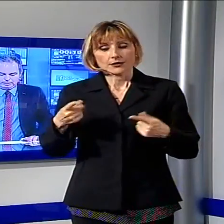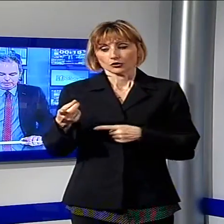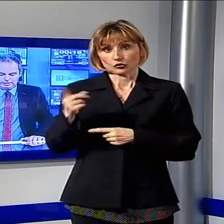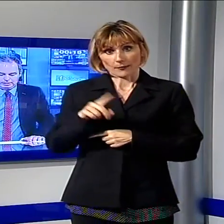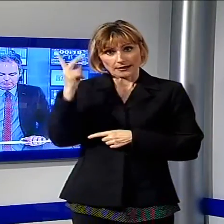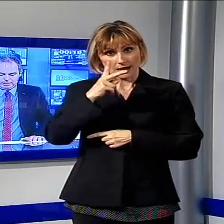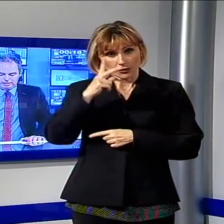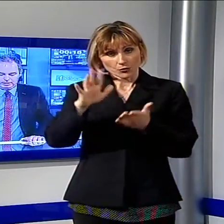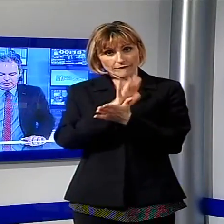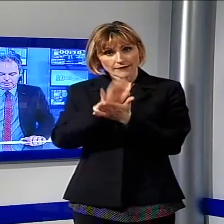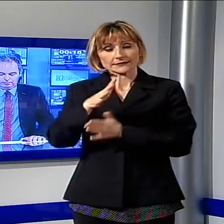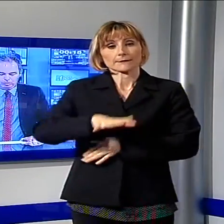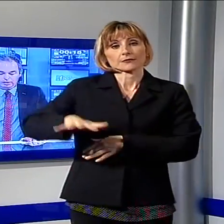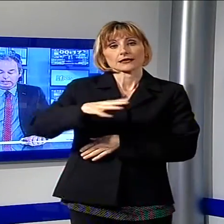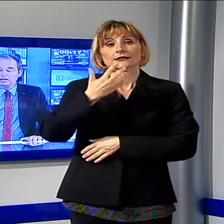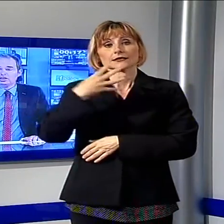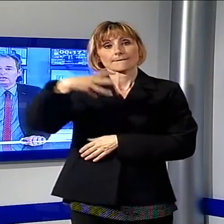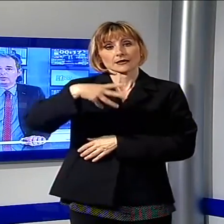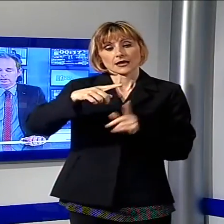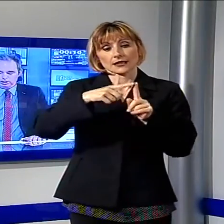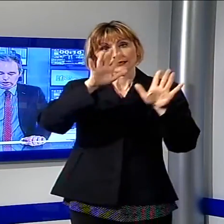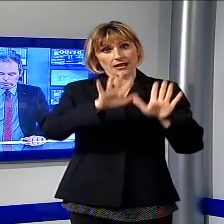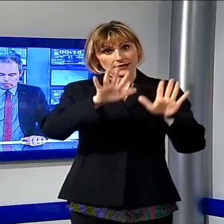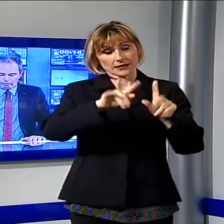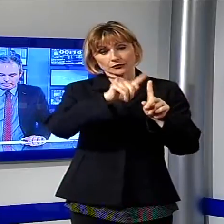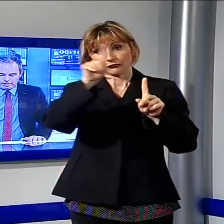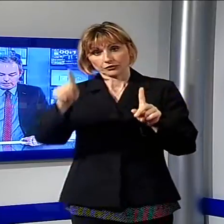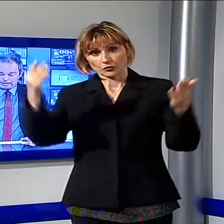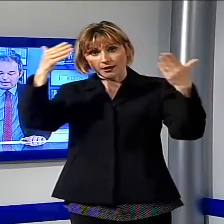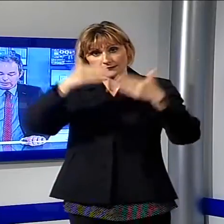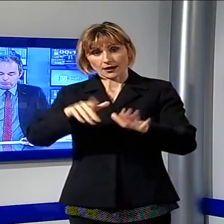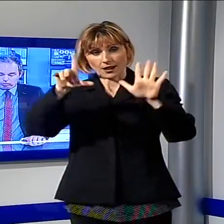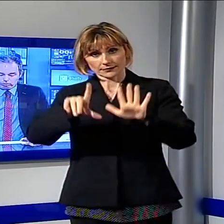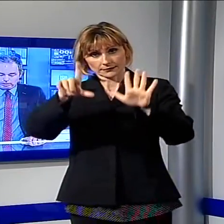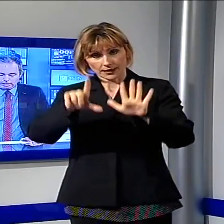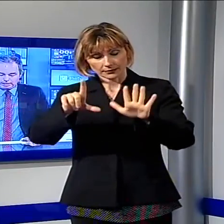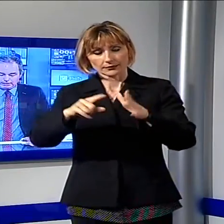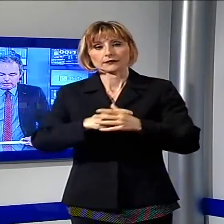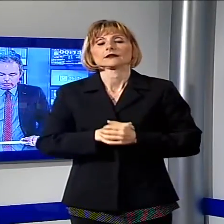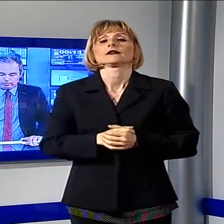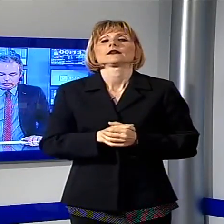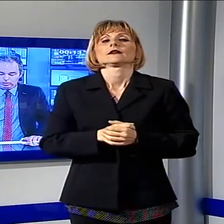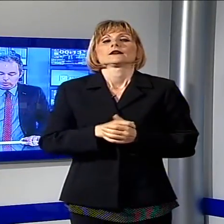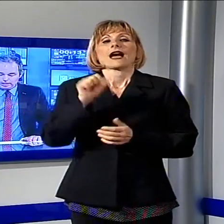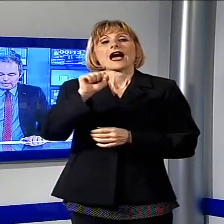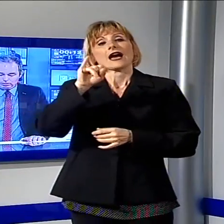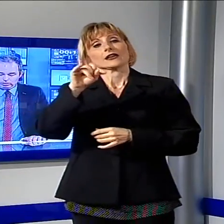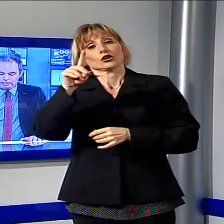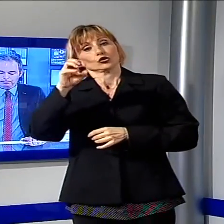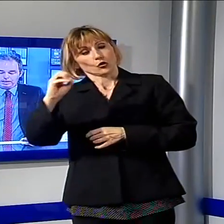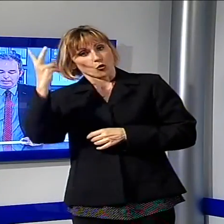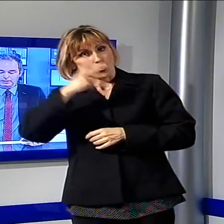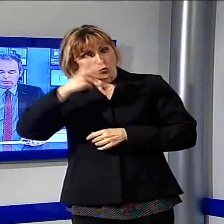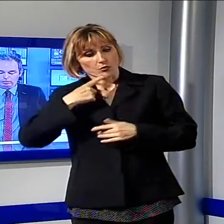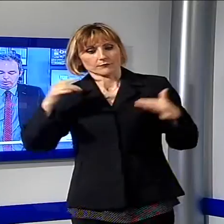celebrata in piazza San Michele dalle ore 10 alle ore 19 e Admo Lucca, grazie alla collaborazione con l'Aido,